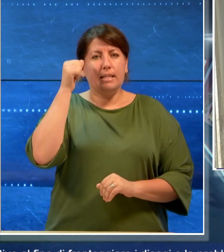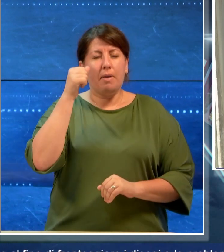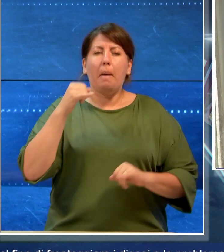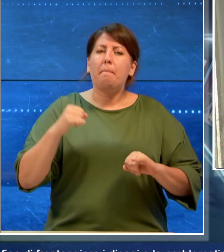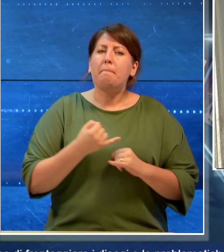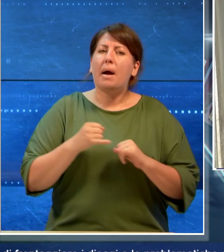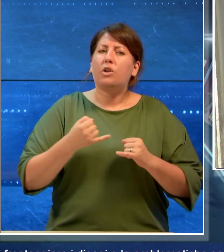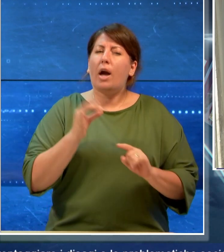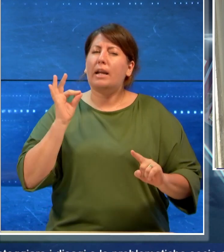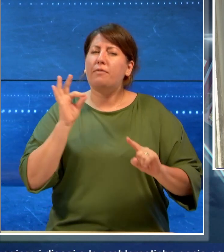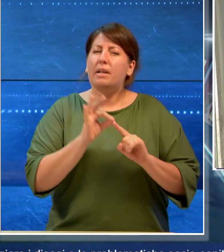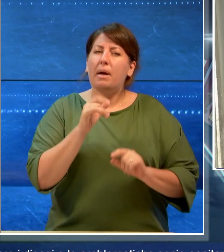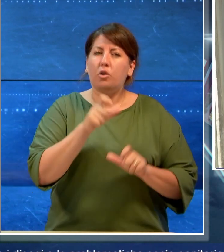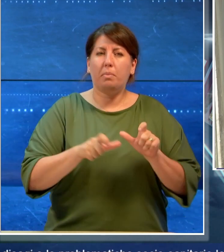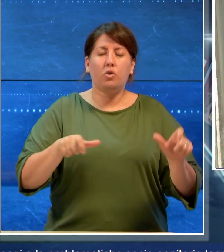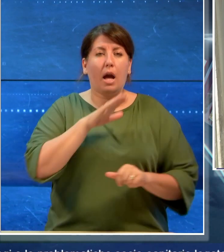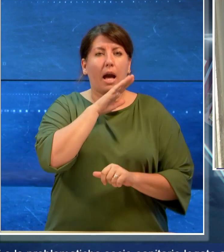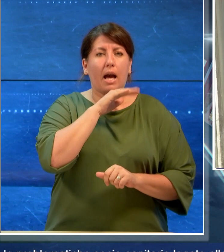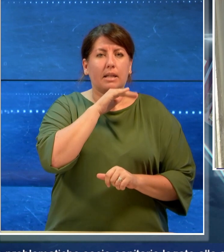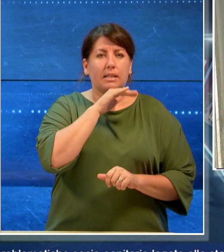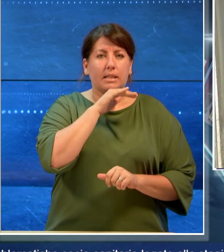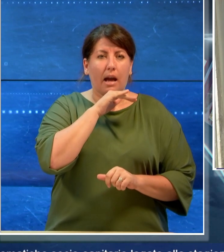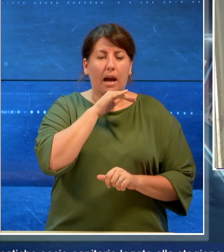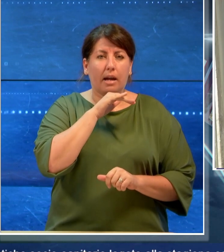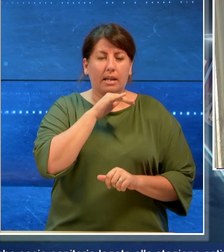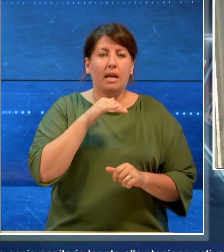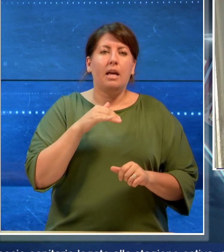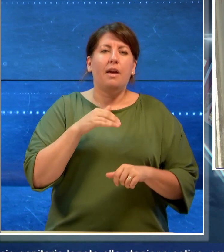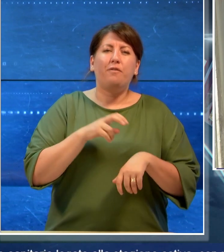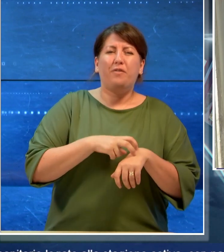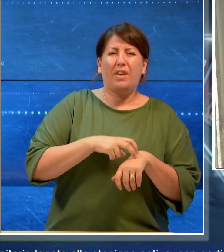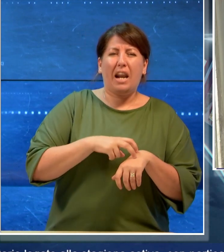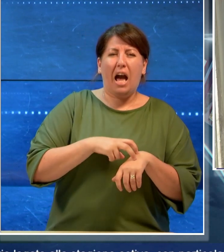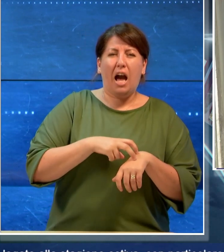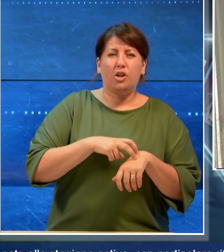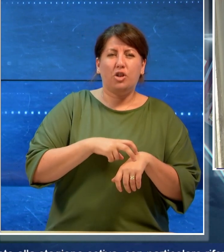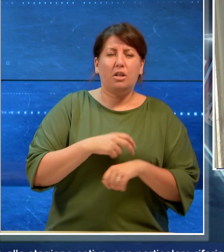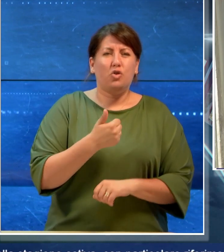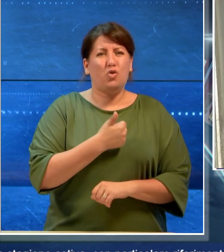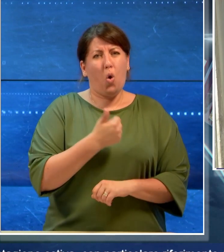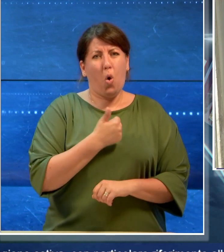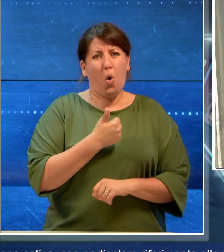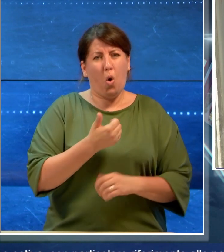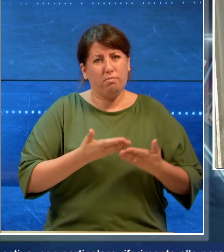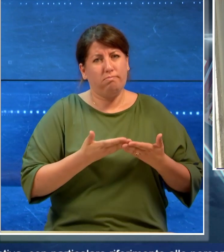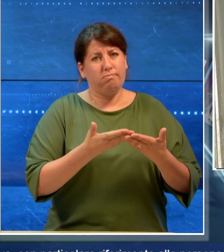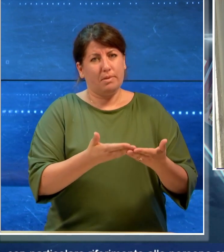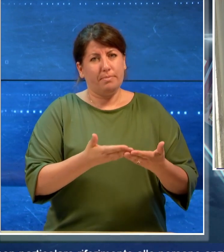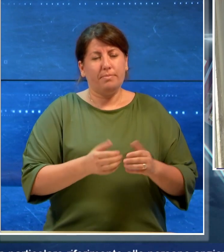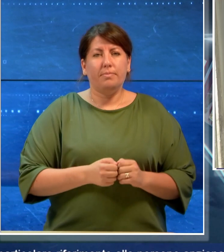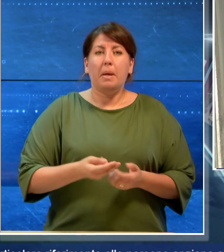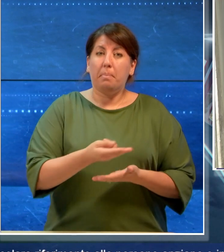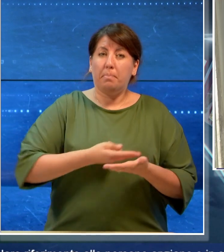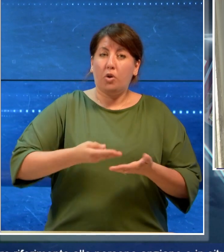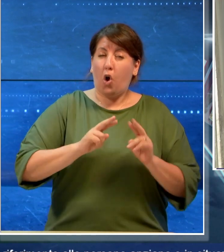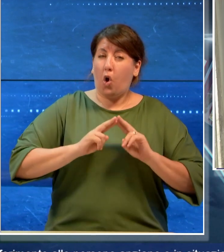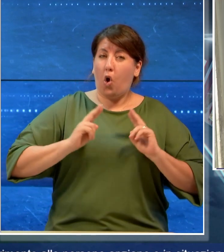riferimento alle persone anziane e in situazione di fragilità e solitudine. Un piano complessivo